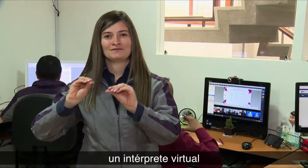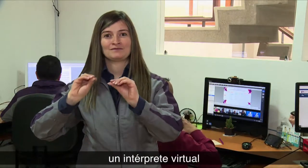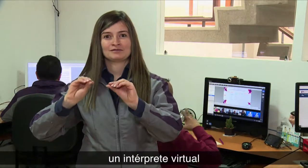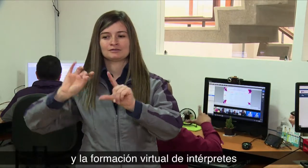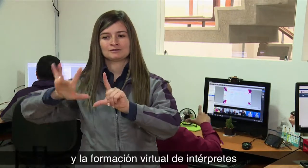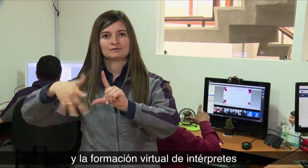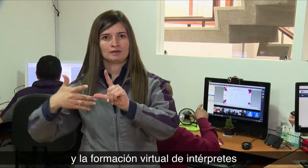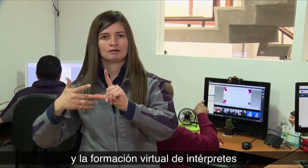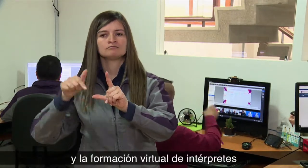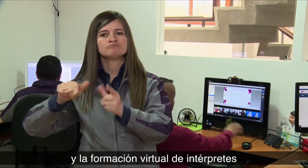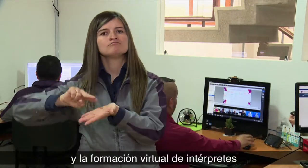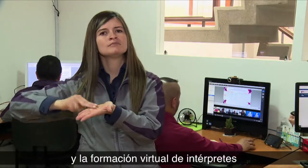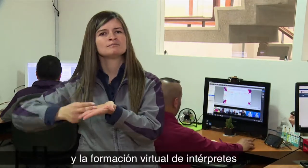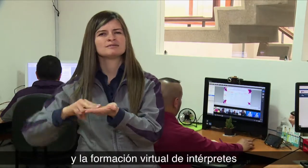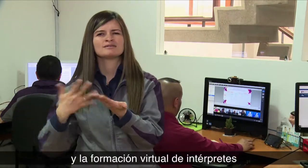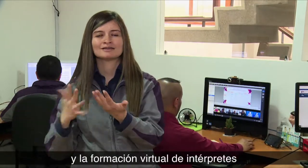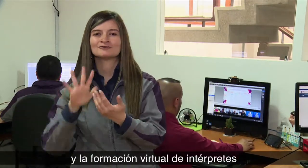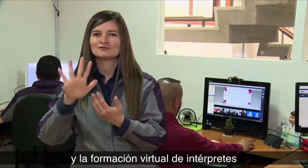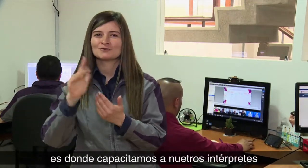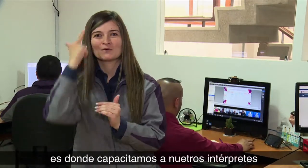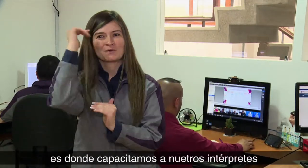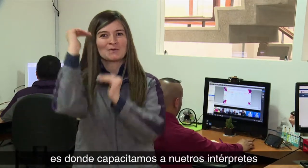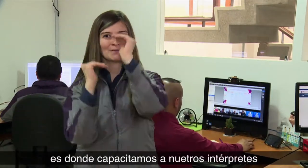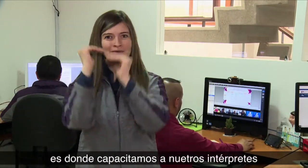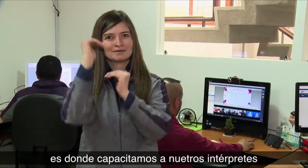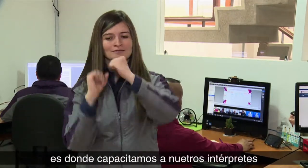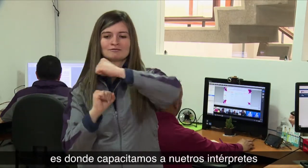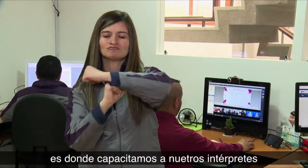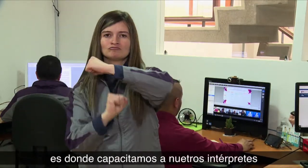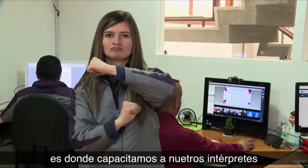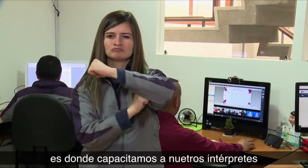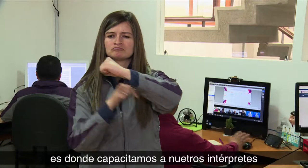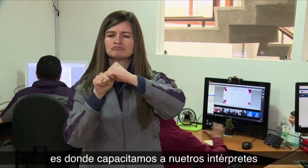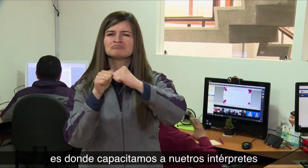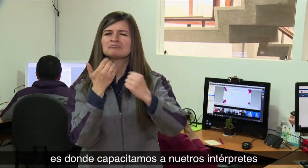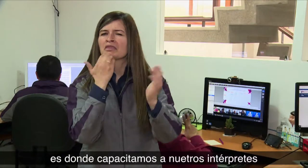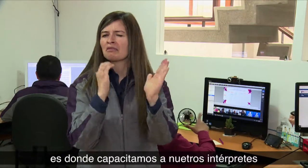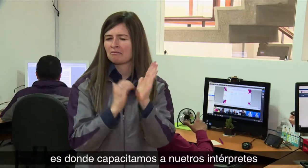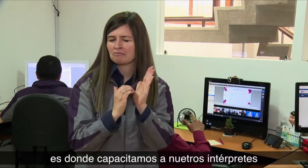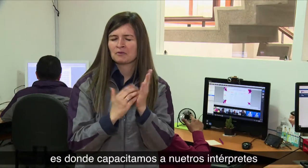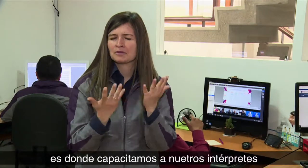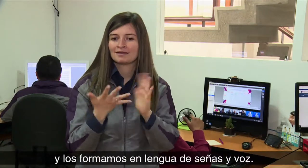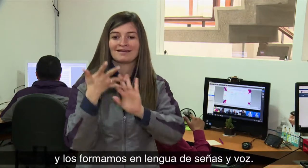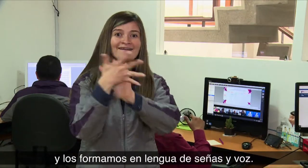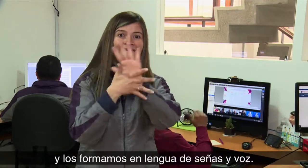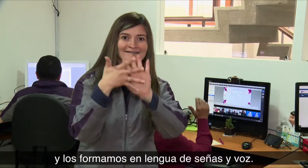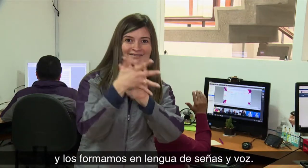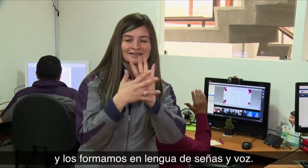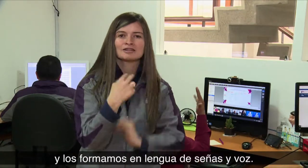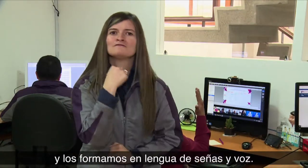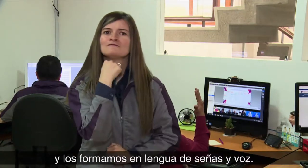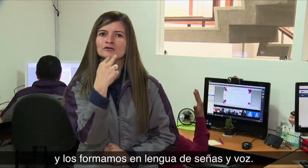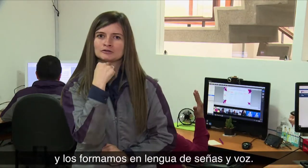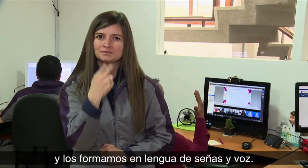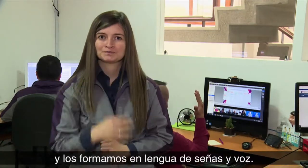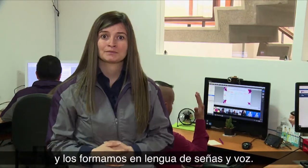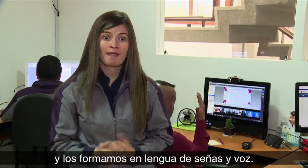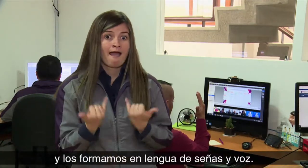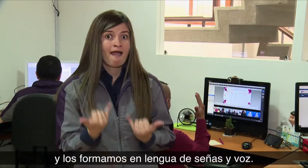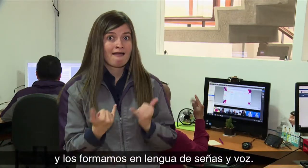Y la formación virtual de intérpretes es donde capacitamos a nuestros intérpretes y los formamos en lengua de señas